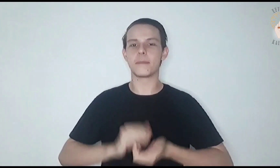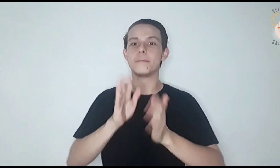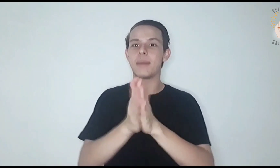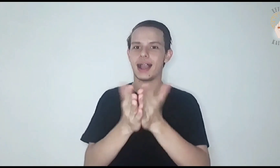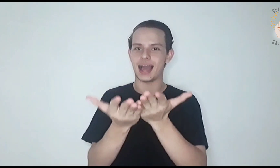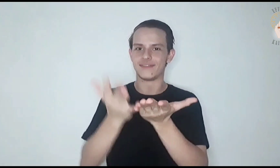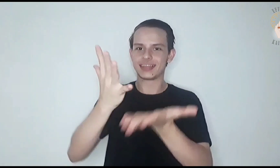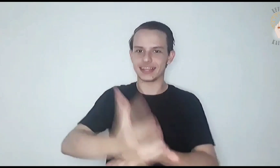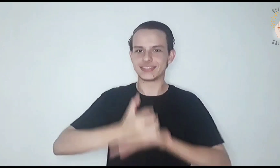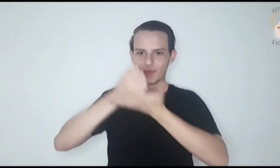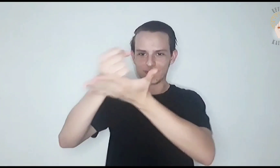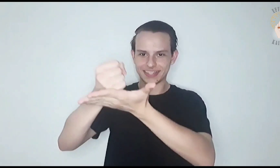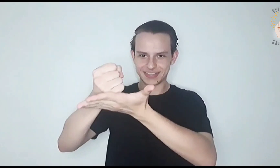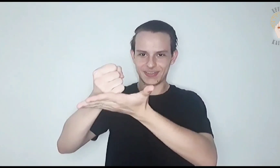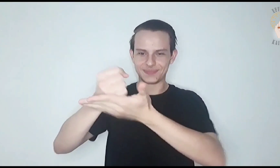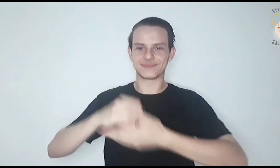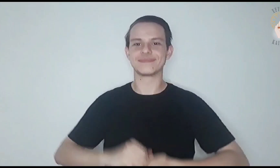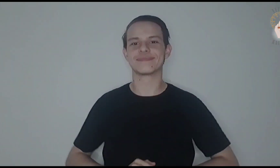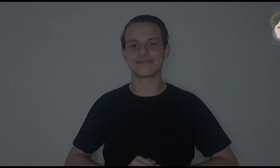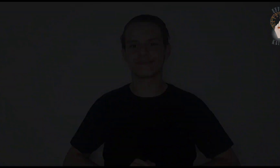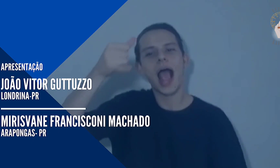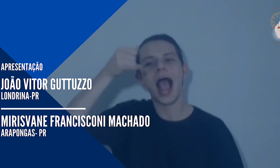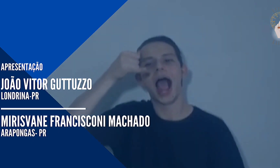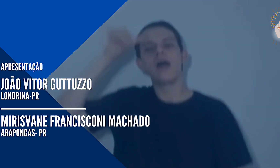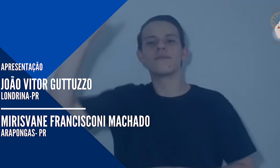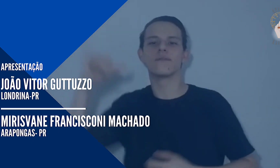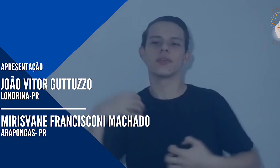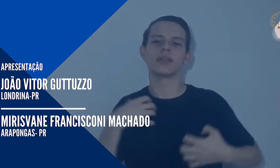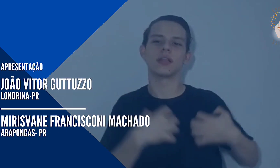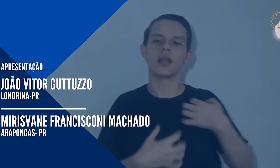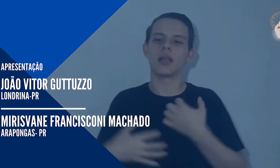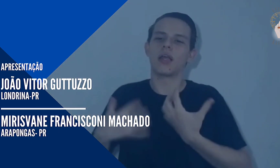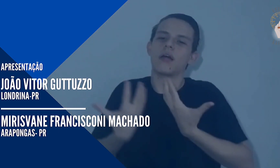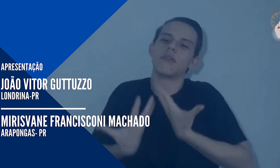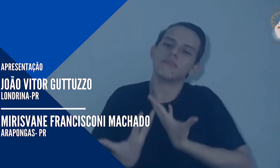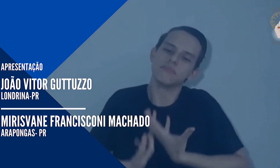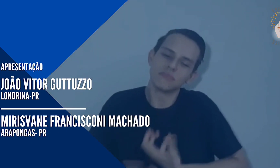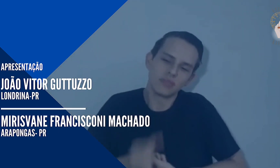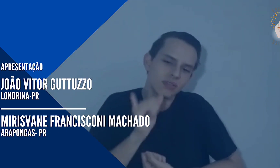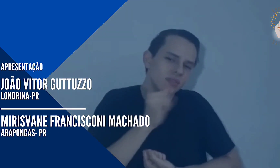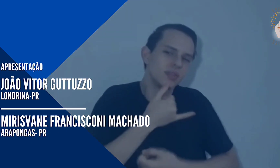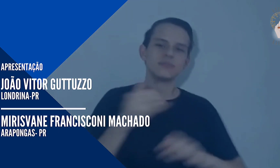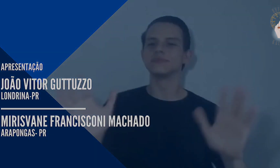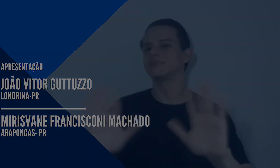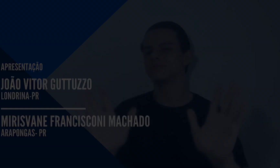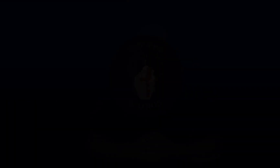Palavra da salvação E assim, eu vou fazer pessoal do E aí, E aí,